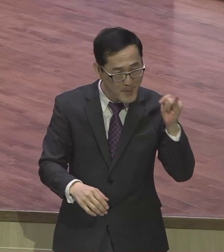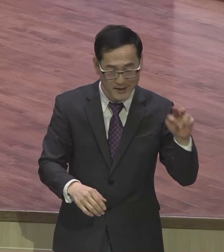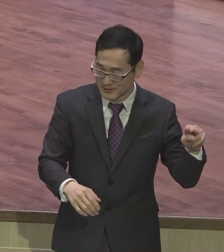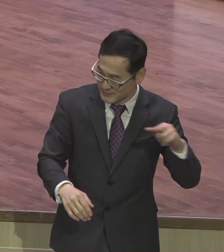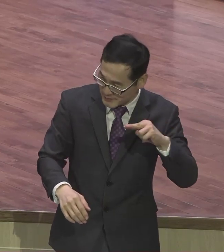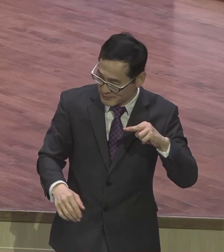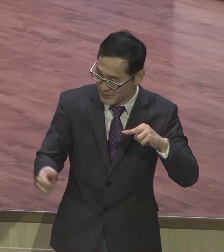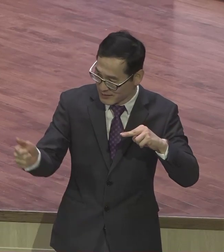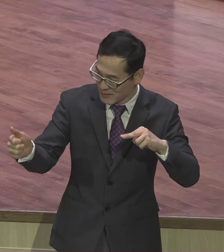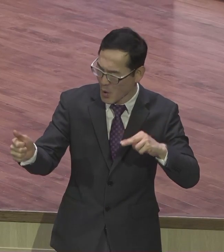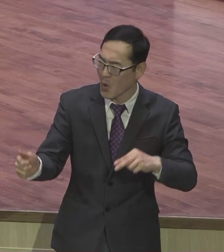쟤는 달라